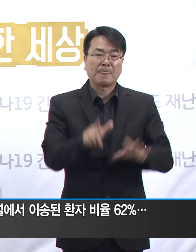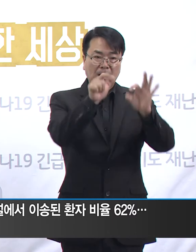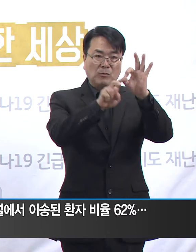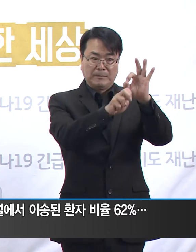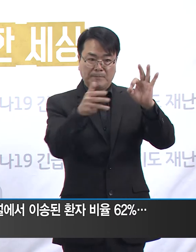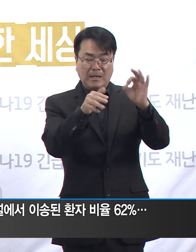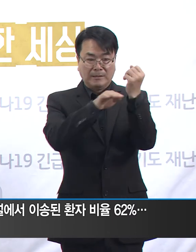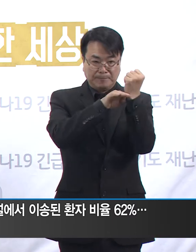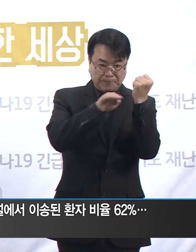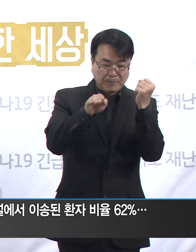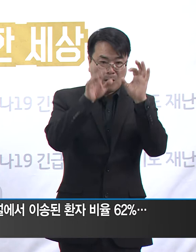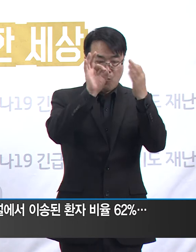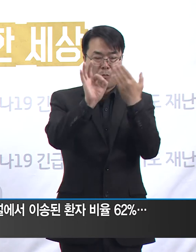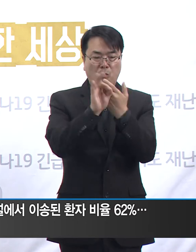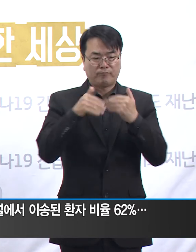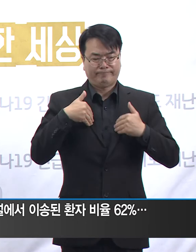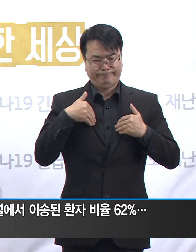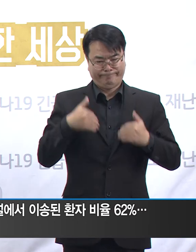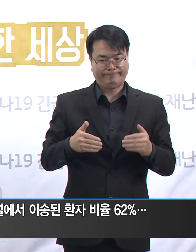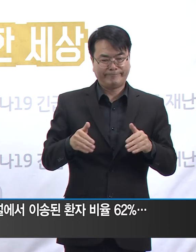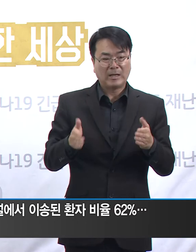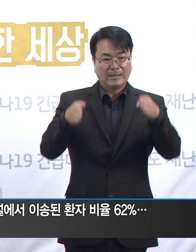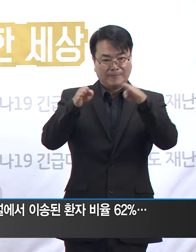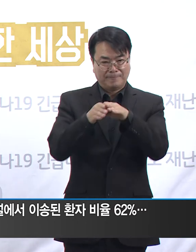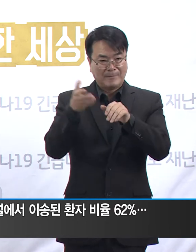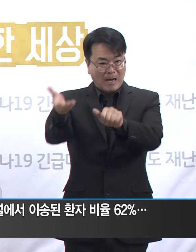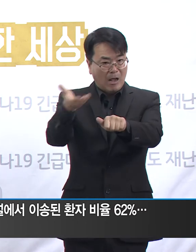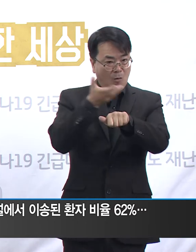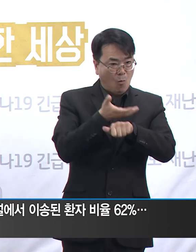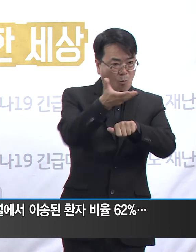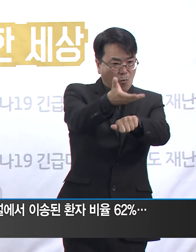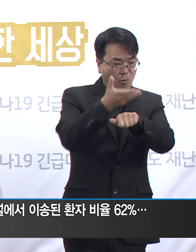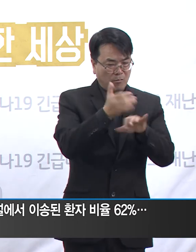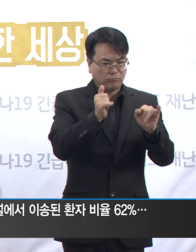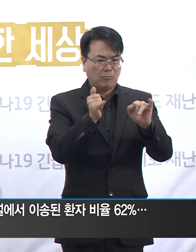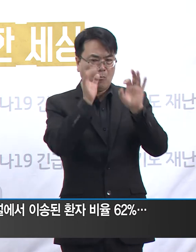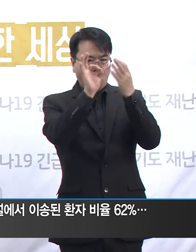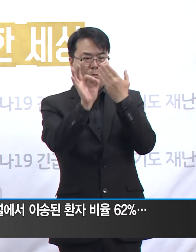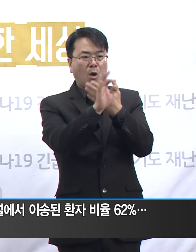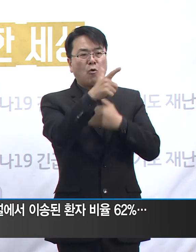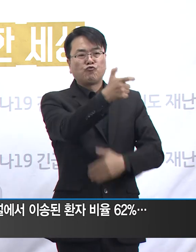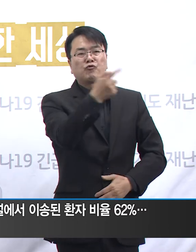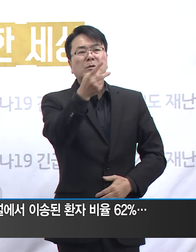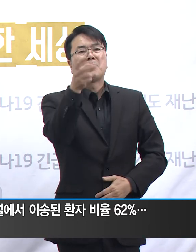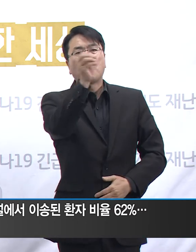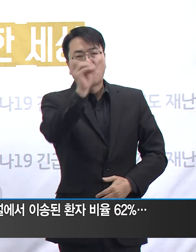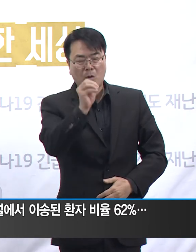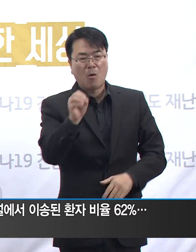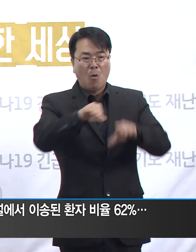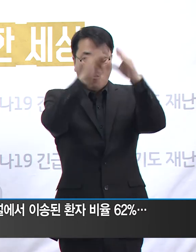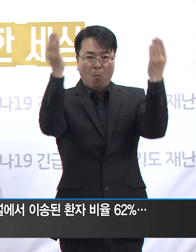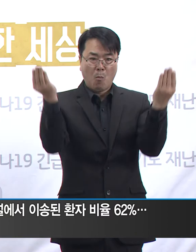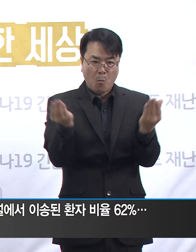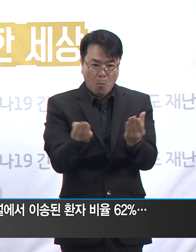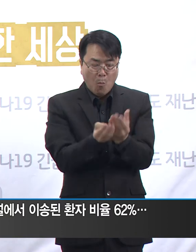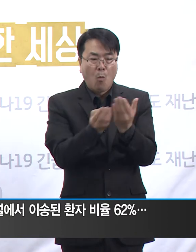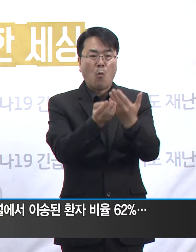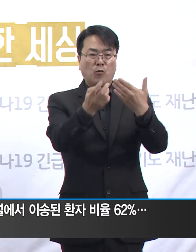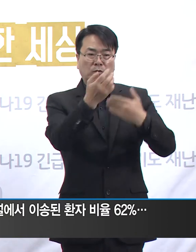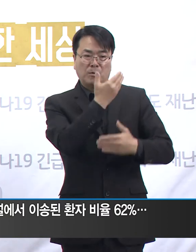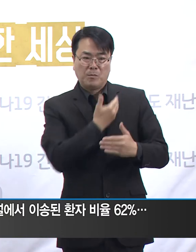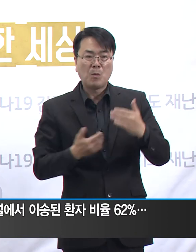경기도의료원 내 취약시설에서 이송된 환자의 비율은 62%로 전체 경기도의료원 재원 환자